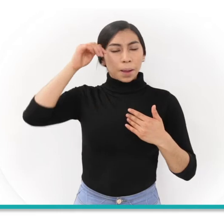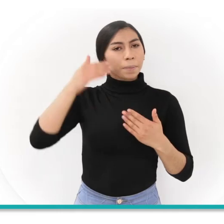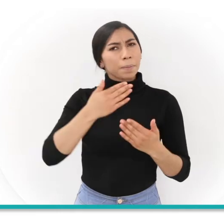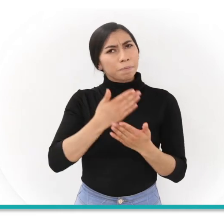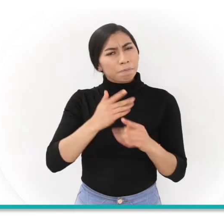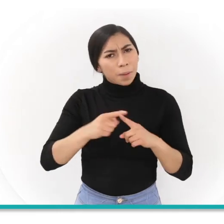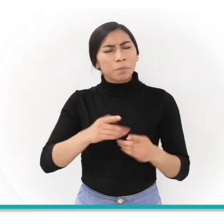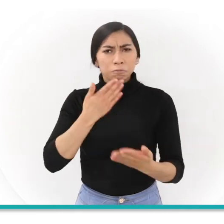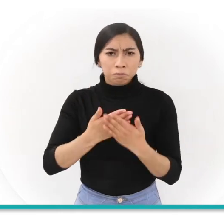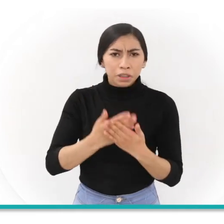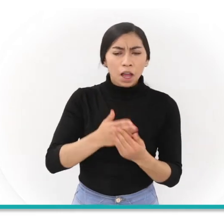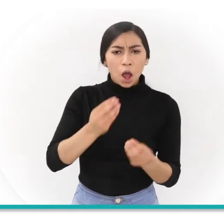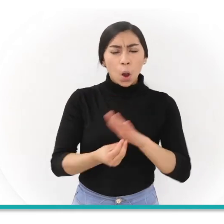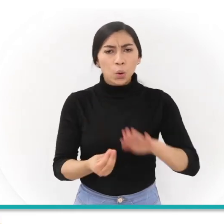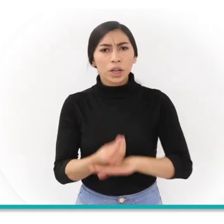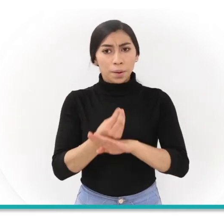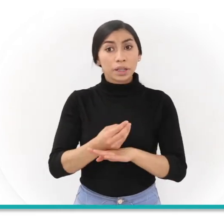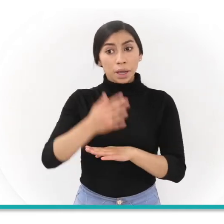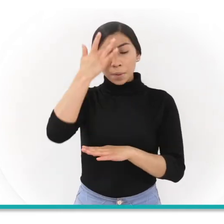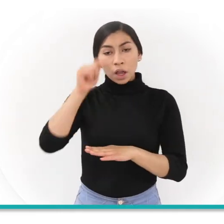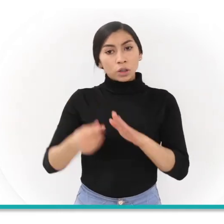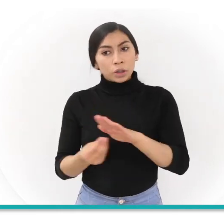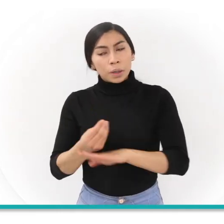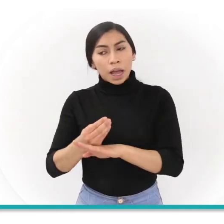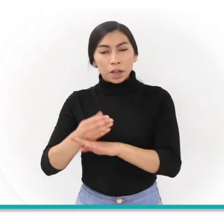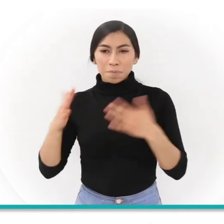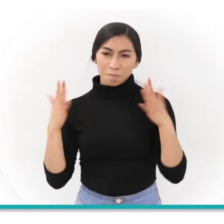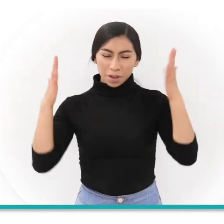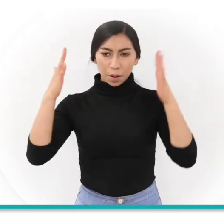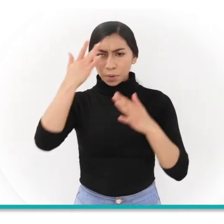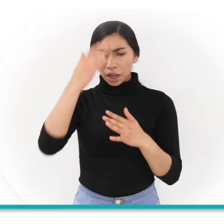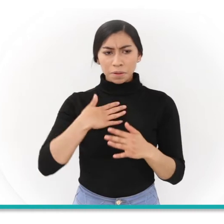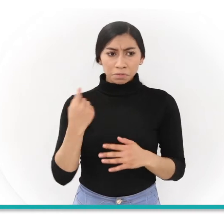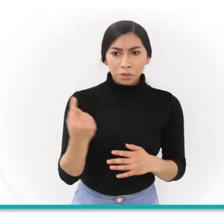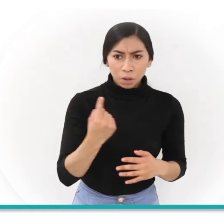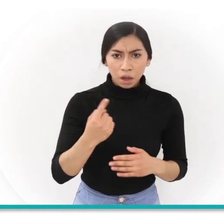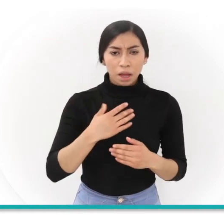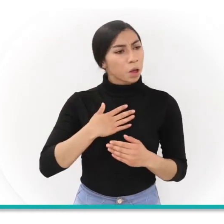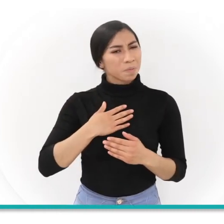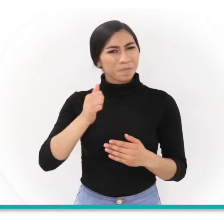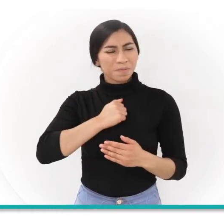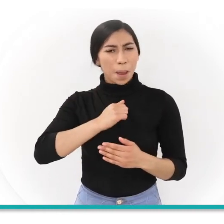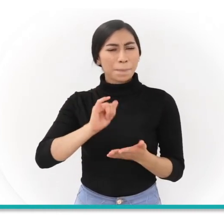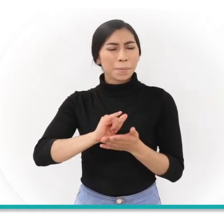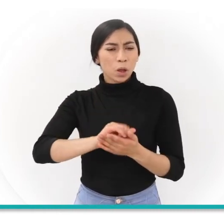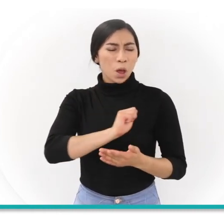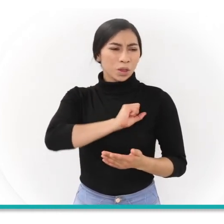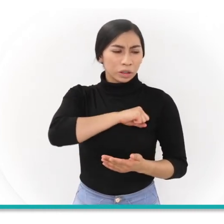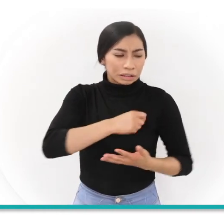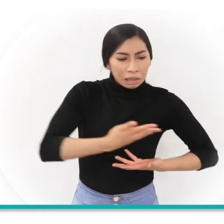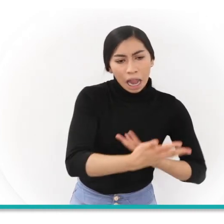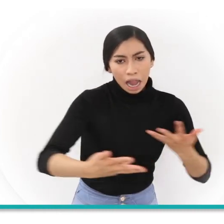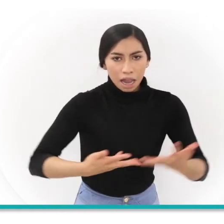agradecida que la unidad para las víctimas me haya tenido en cuenta para esa conmemoración porque uno no está solo y el dolor lo estoy compartiendo con